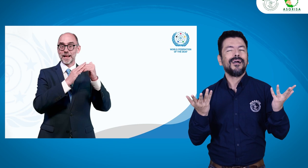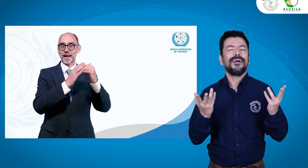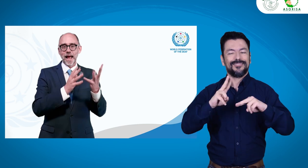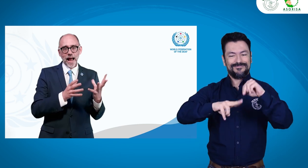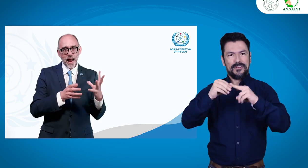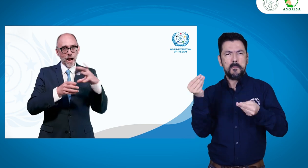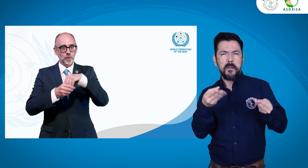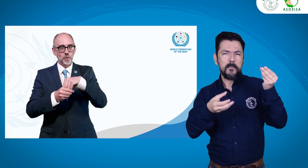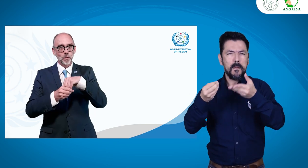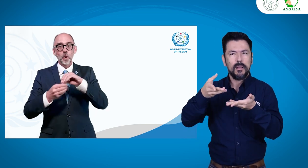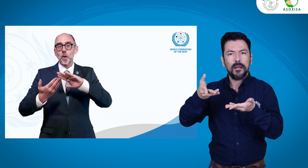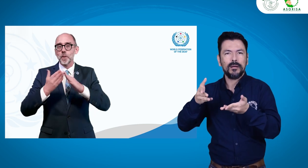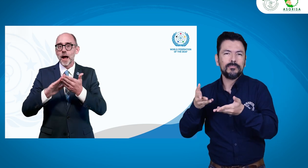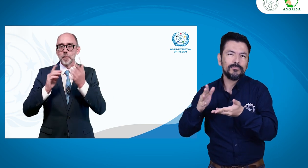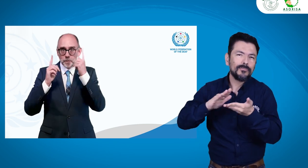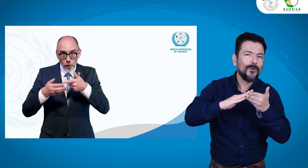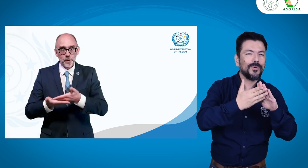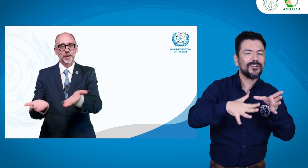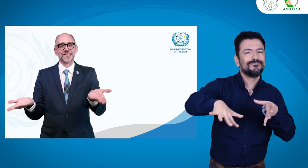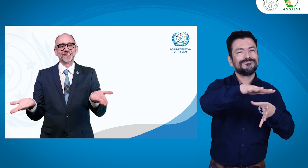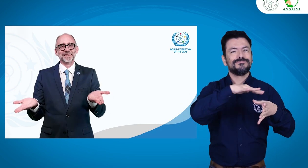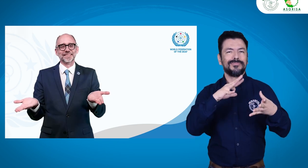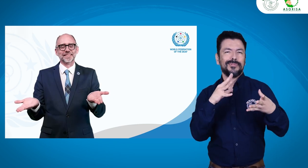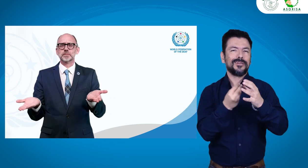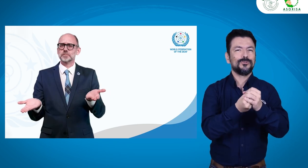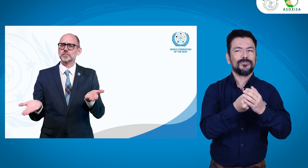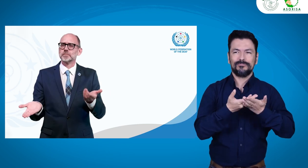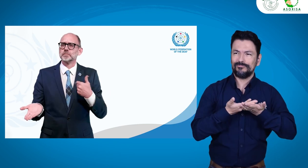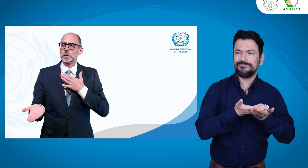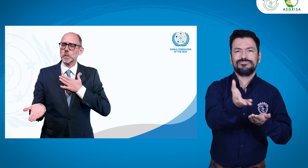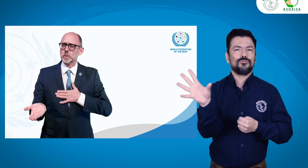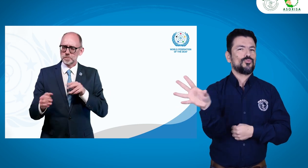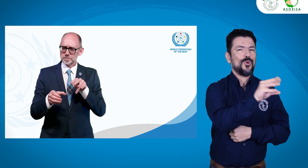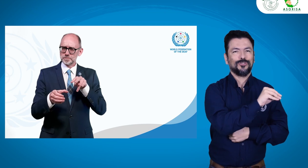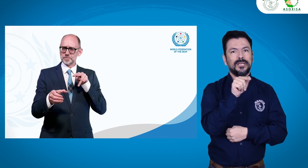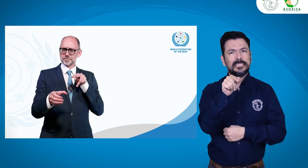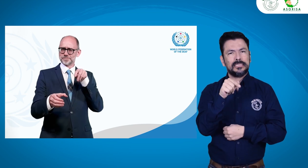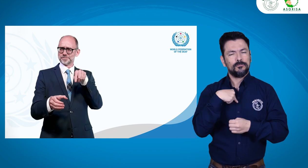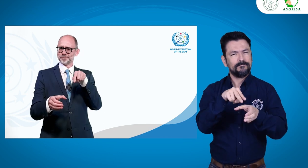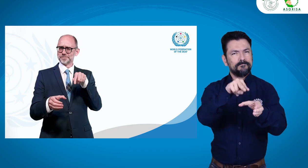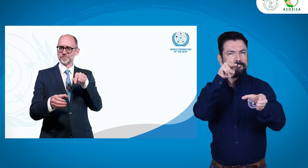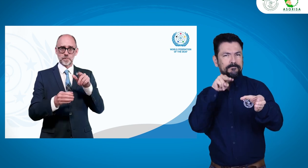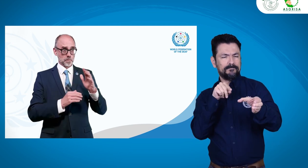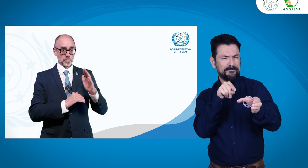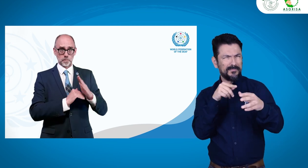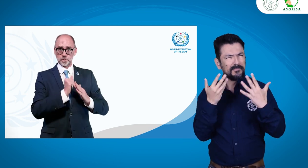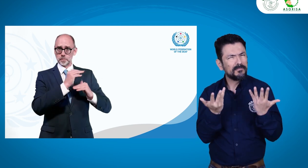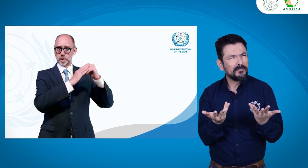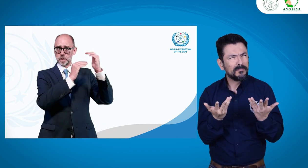estamos trabajando este año es Construyendo Comunidades Inclusivas para Todos. Y quisiera que